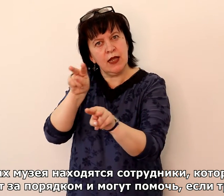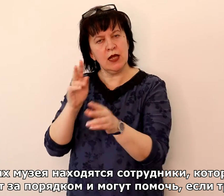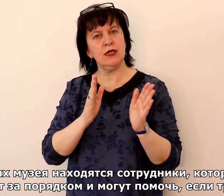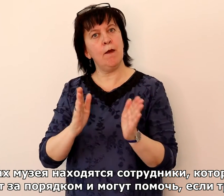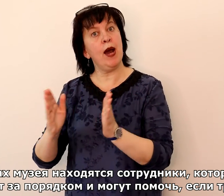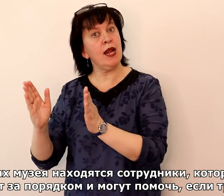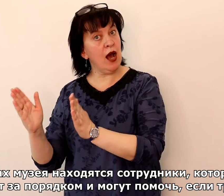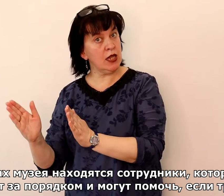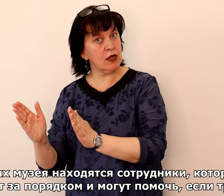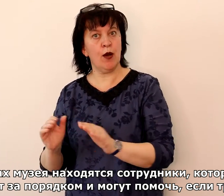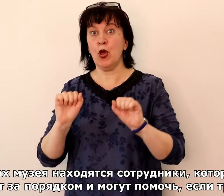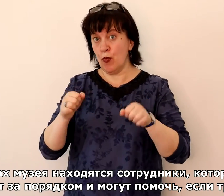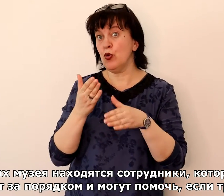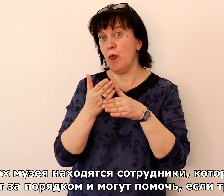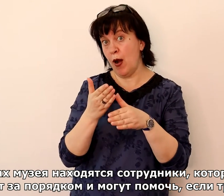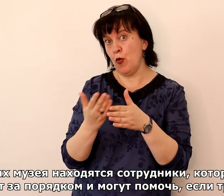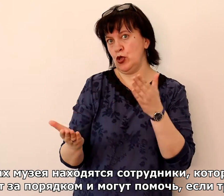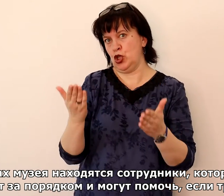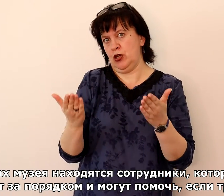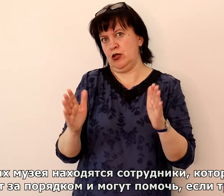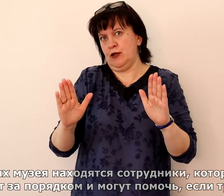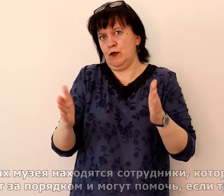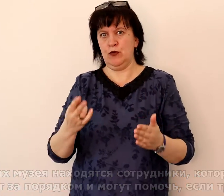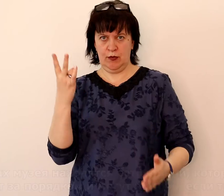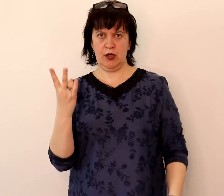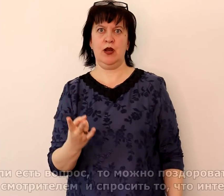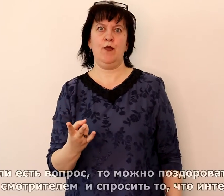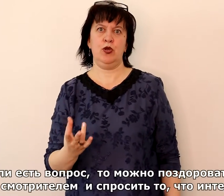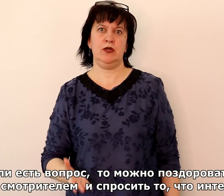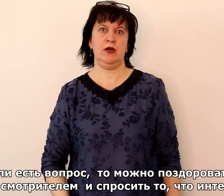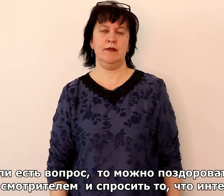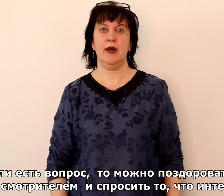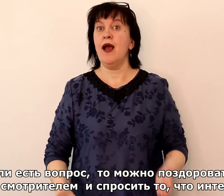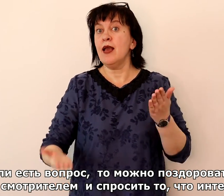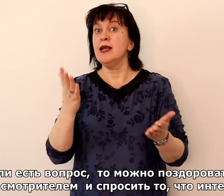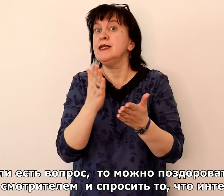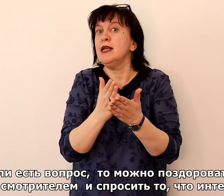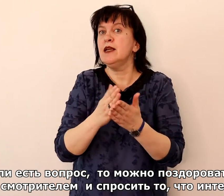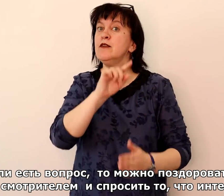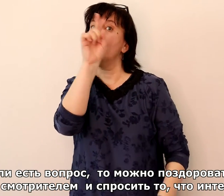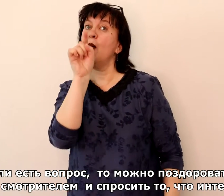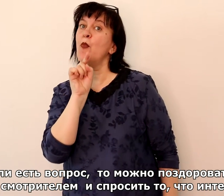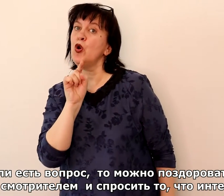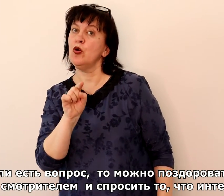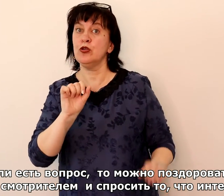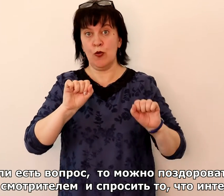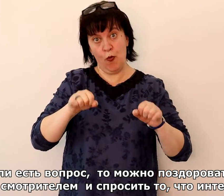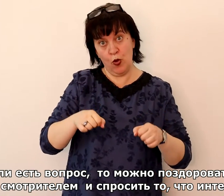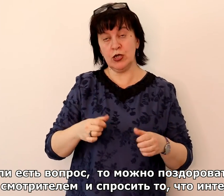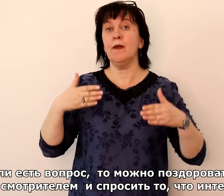помочь, если требуются. Если есть вопрос, то можно поздороваться со смотрителем и